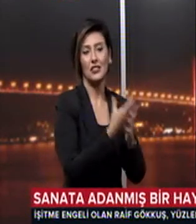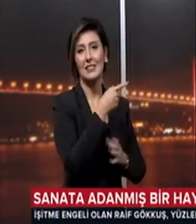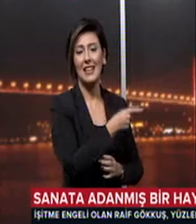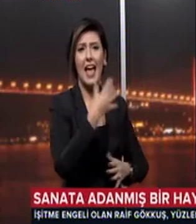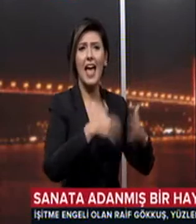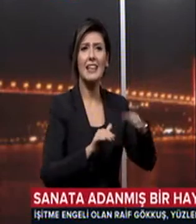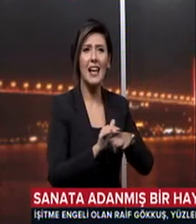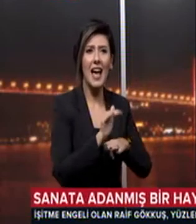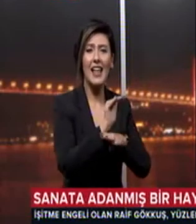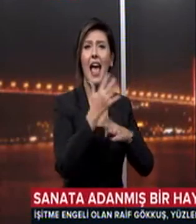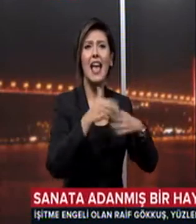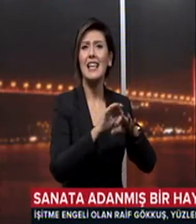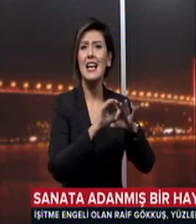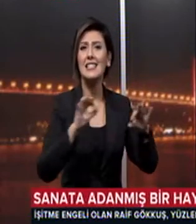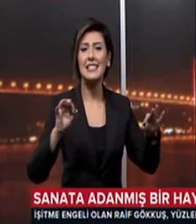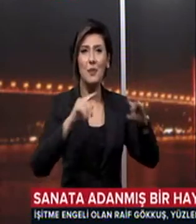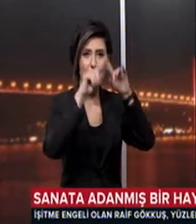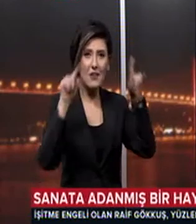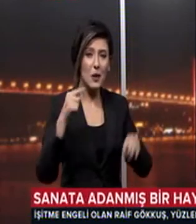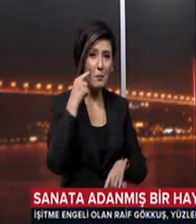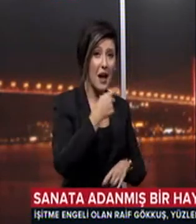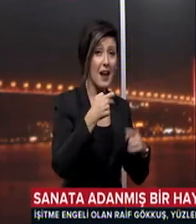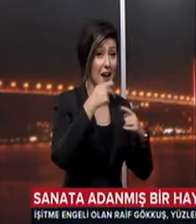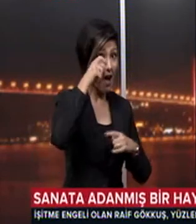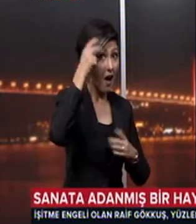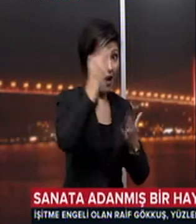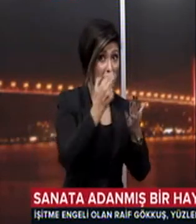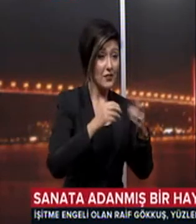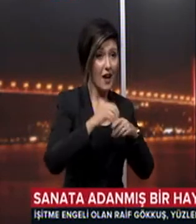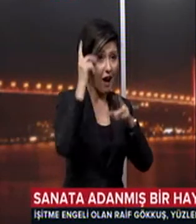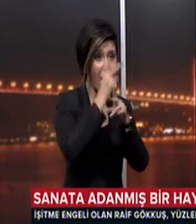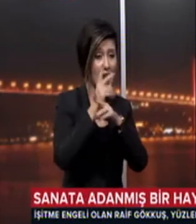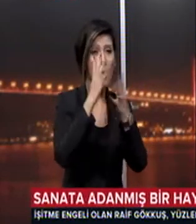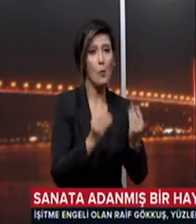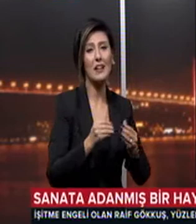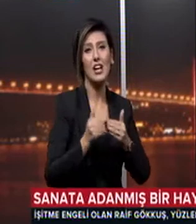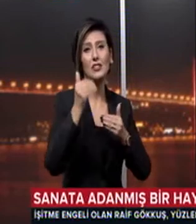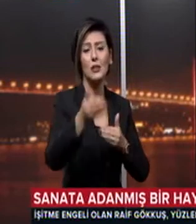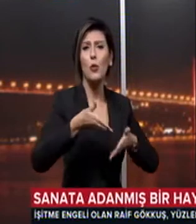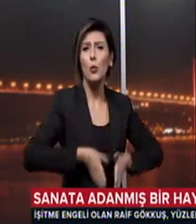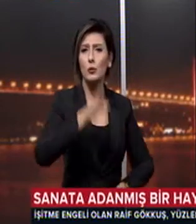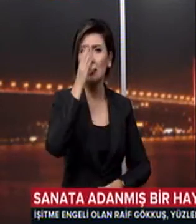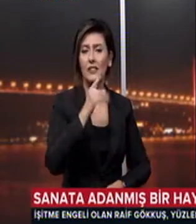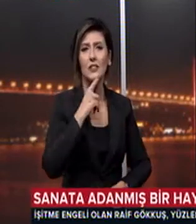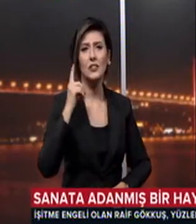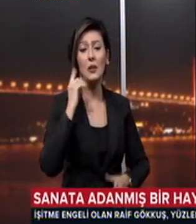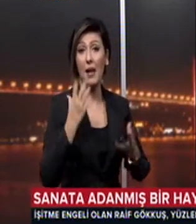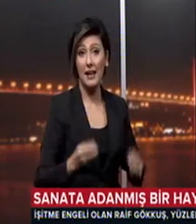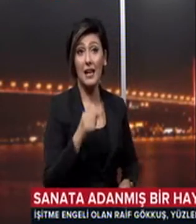hayatına engelsiz pencereden bakmak Raif Gökkuş için çoktan hayal olmaktan çıktı Doğuştan işitme engelli olan Gökkuş olup